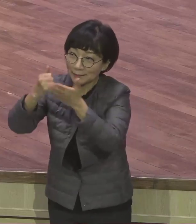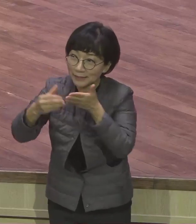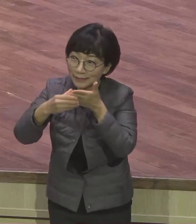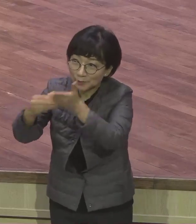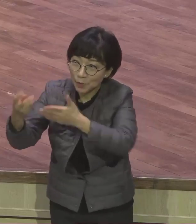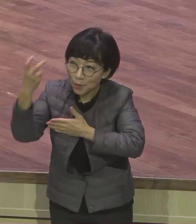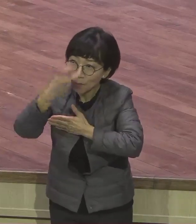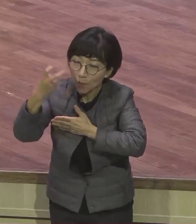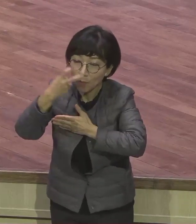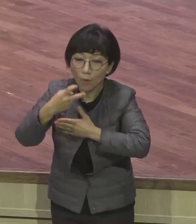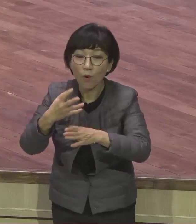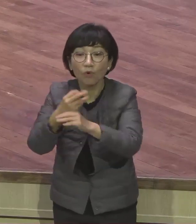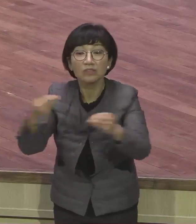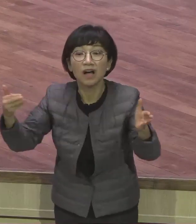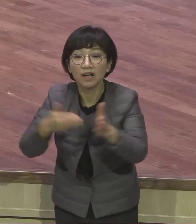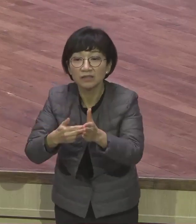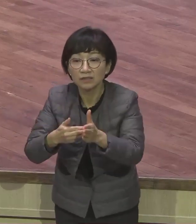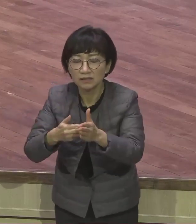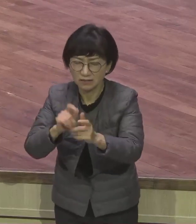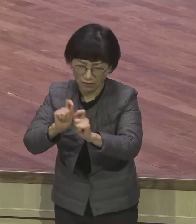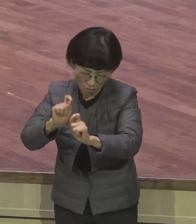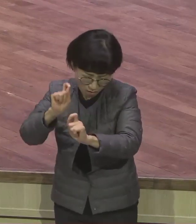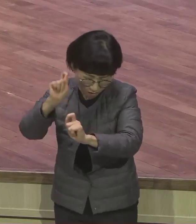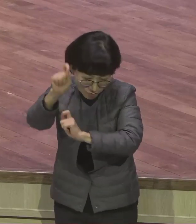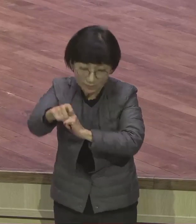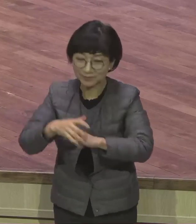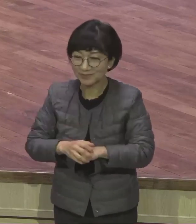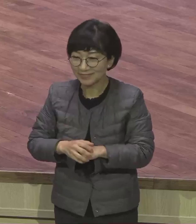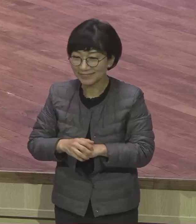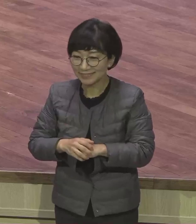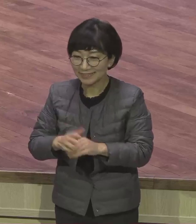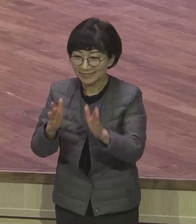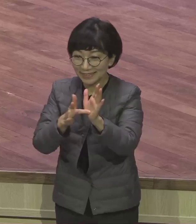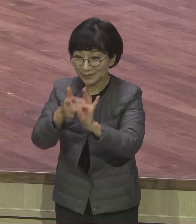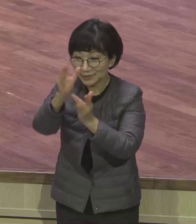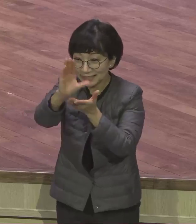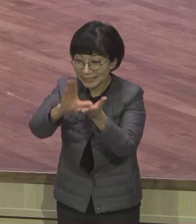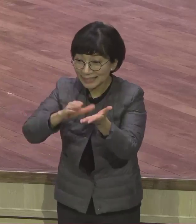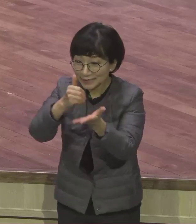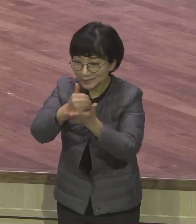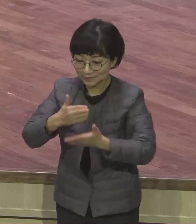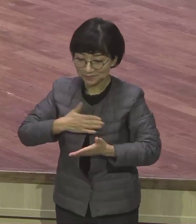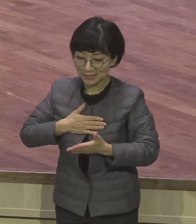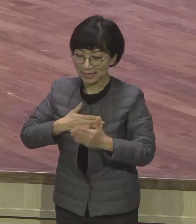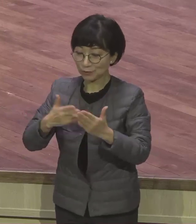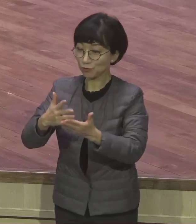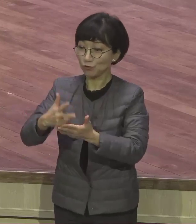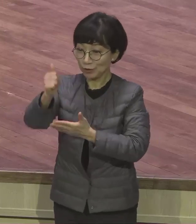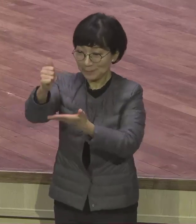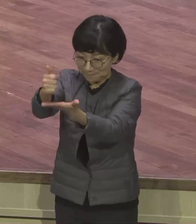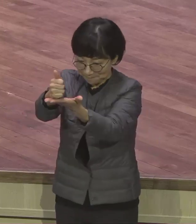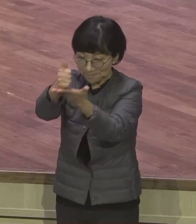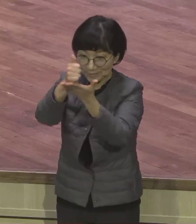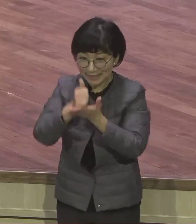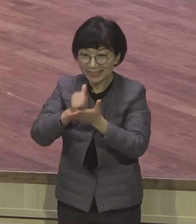예수 그리스도를 인생의 주인으로 모셔드린 그 순간에 주의 성령께서